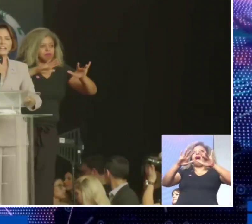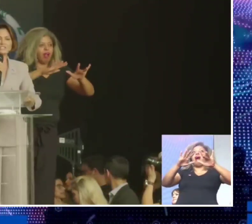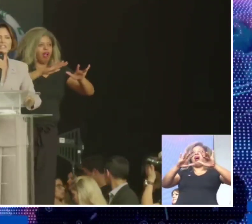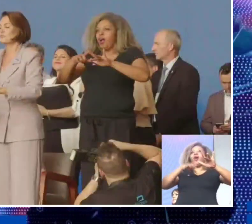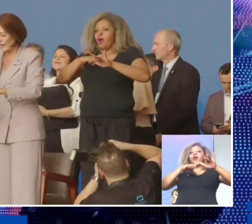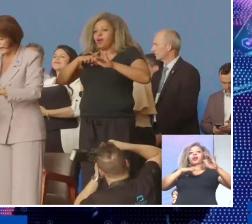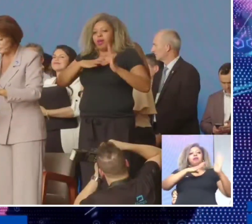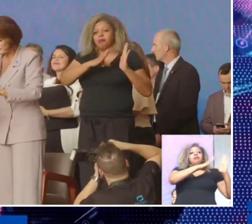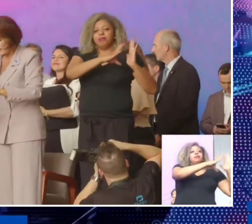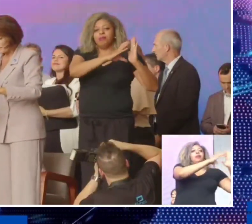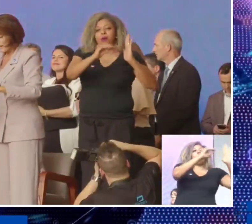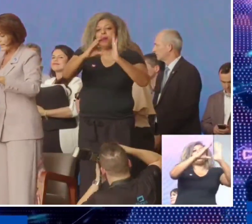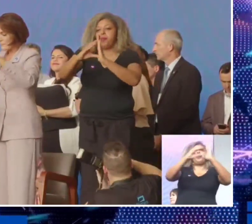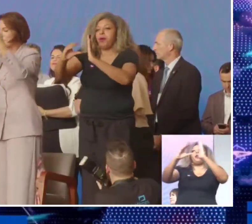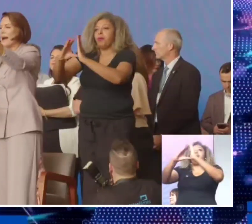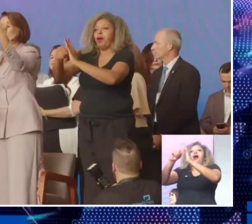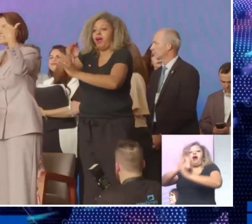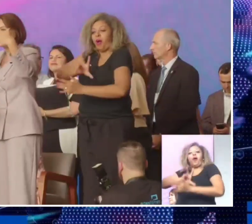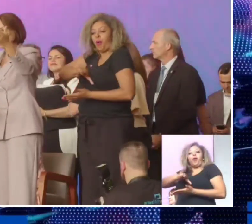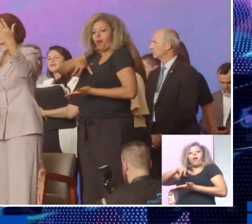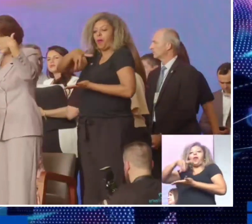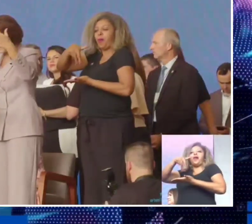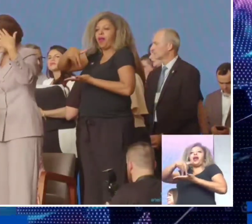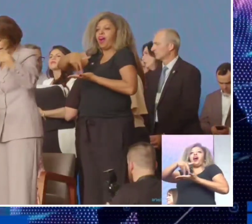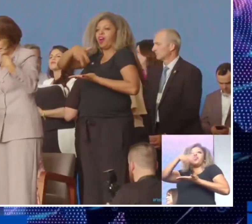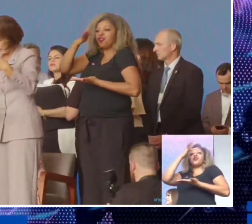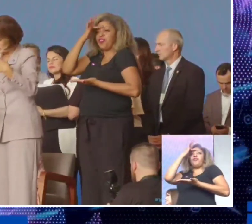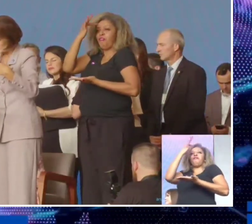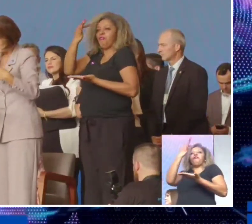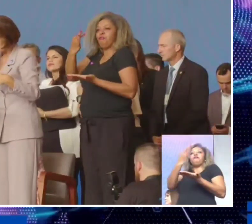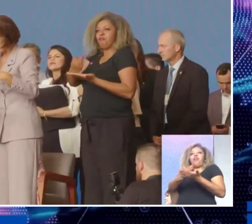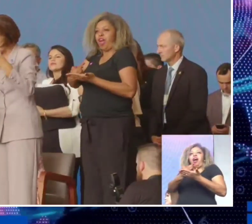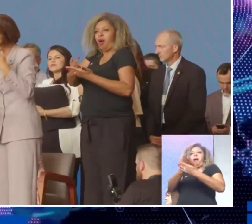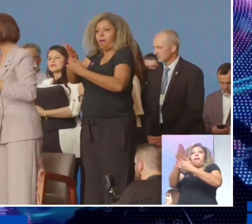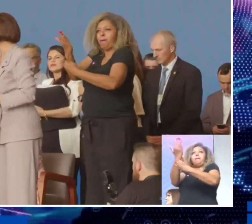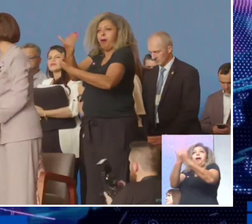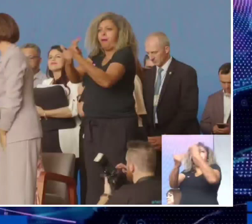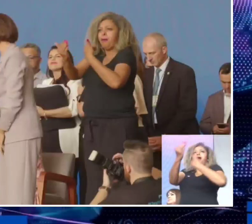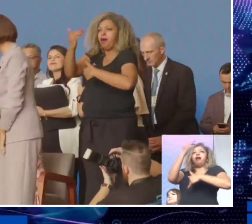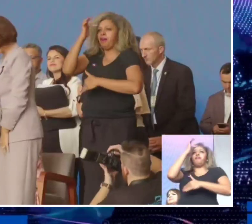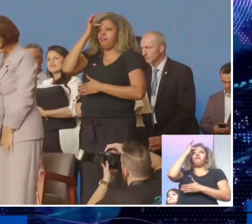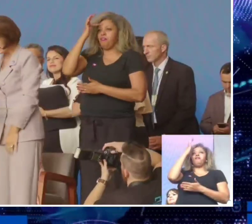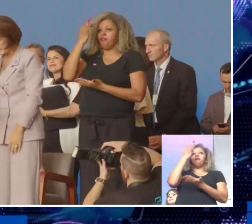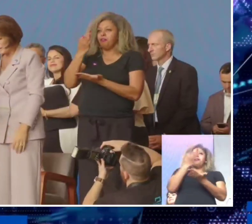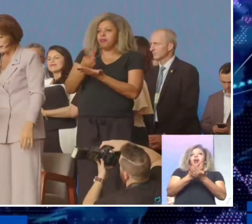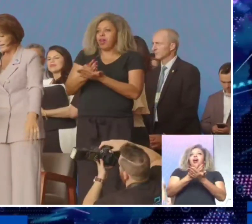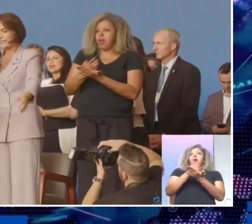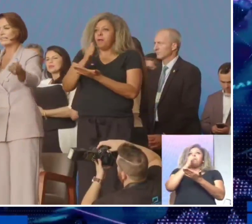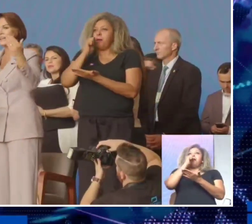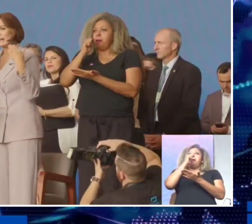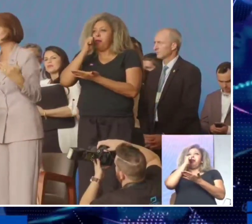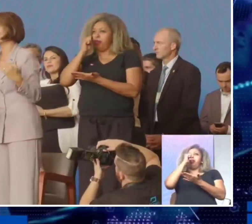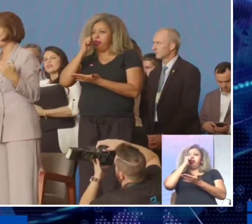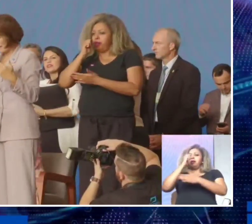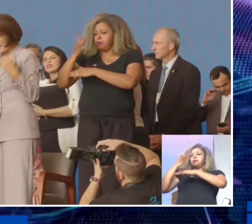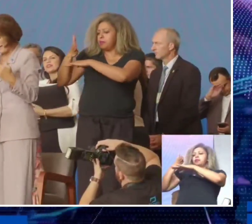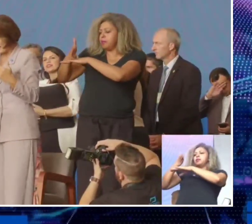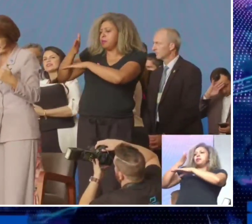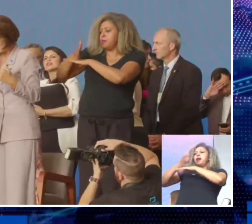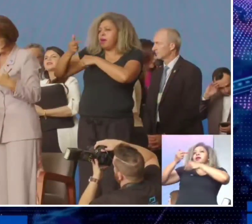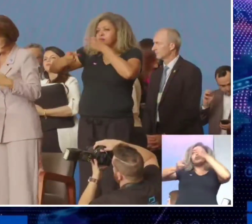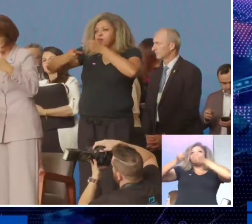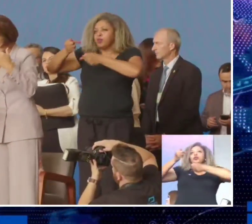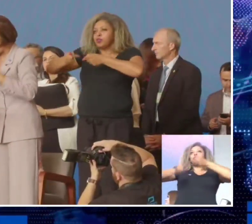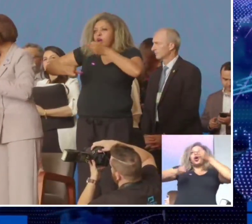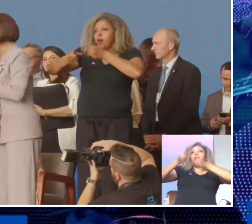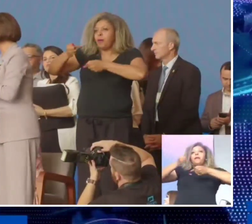coragem, fé, para que mais mulheres venham para a vida partidária, para que ingressem no PL.